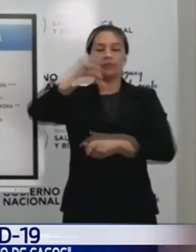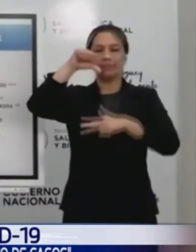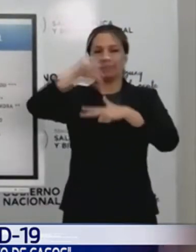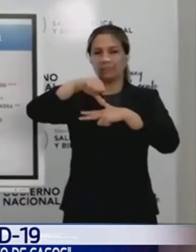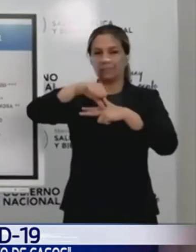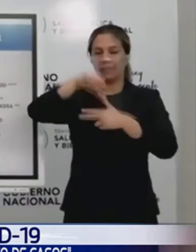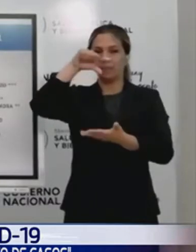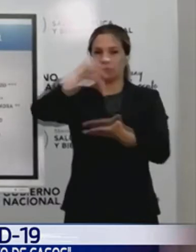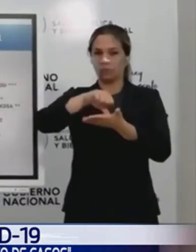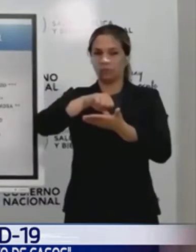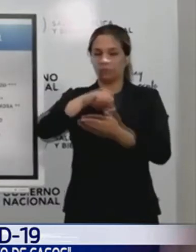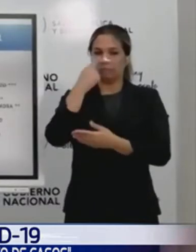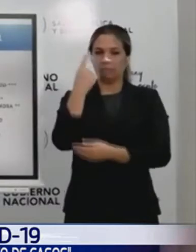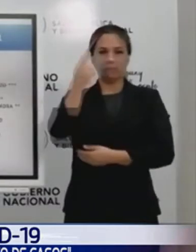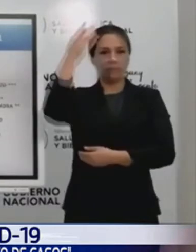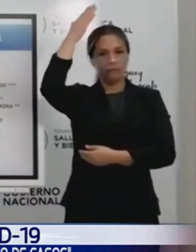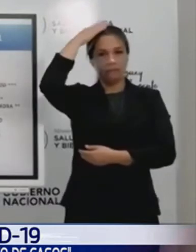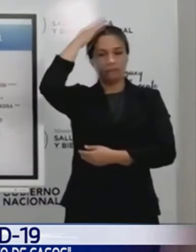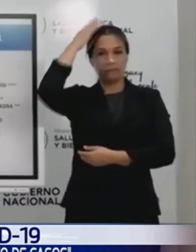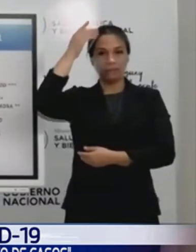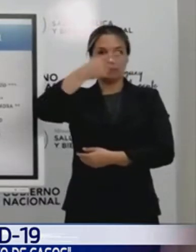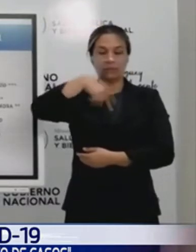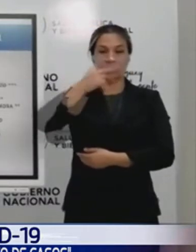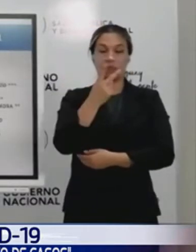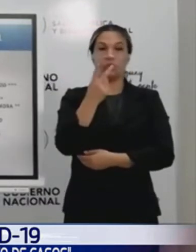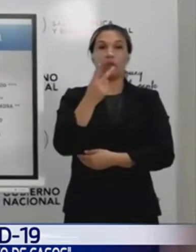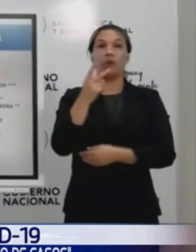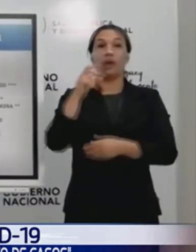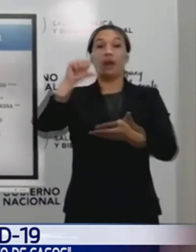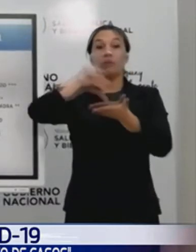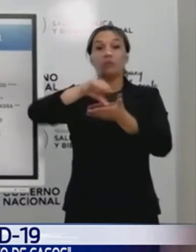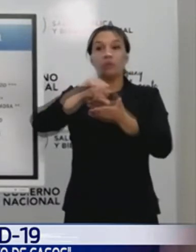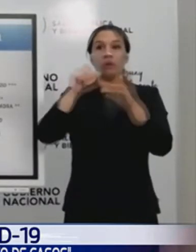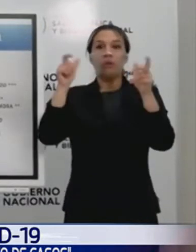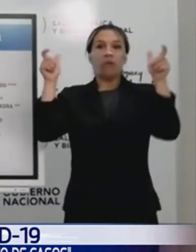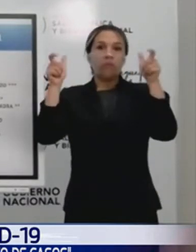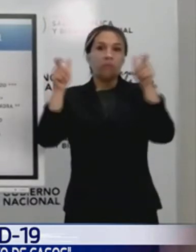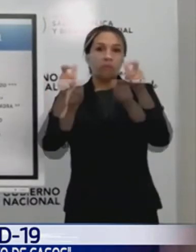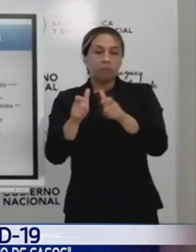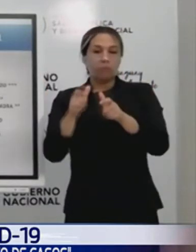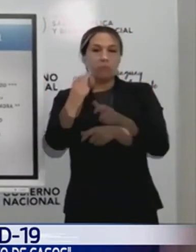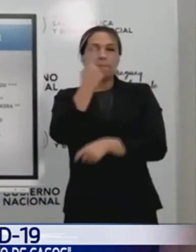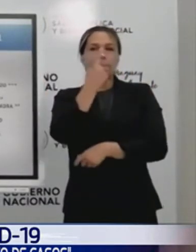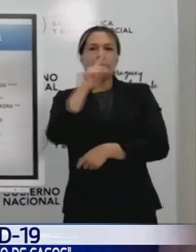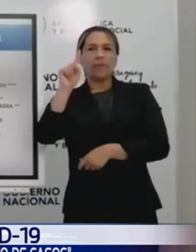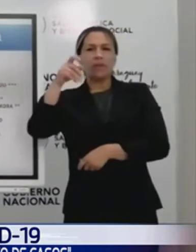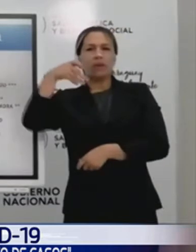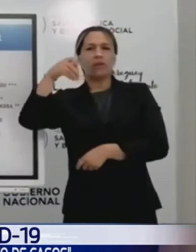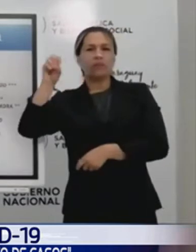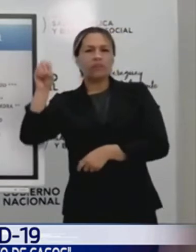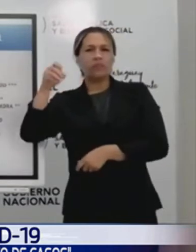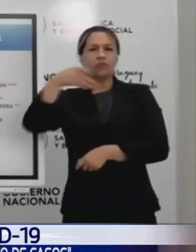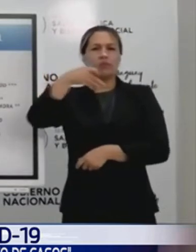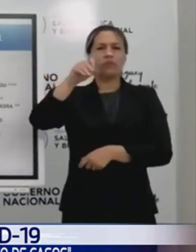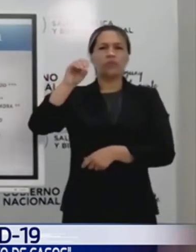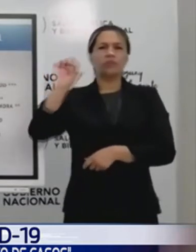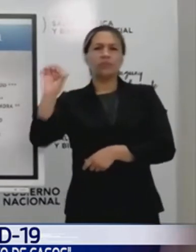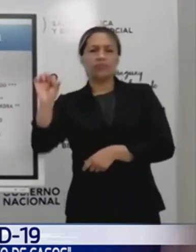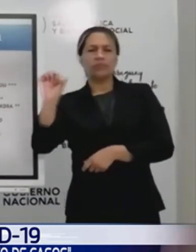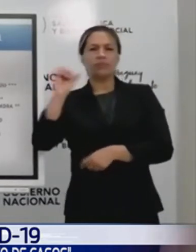y Asunción. Fíjense en Asunción. Asunción, teníamos un descenso, llegamos a los menos de 1.900, 906